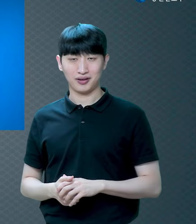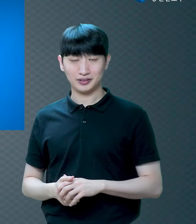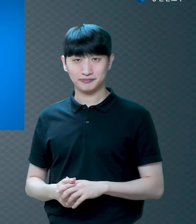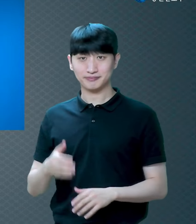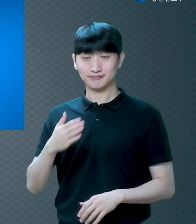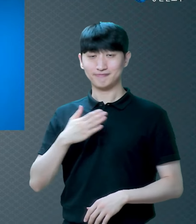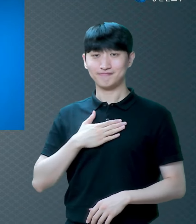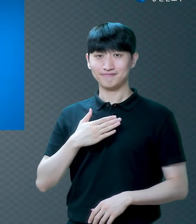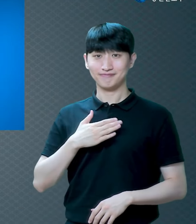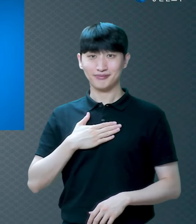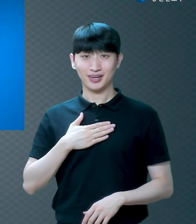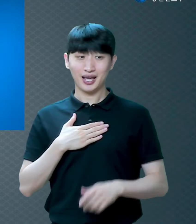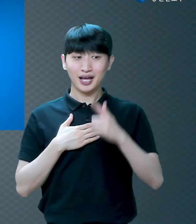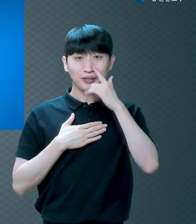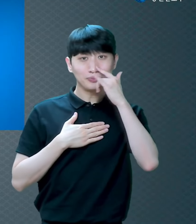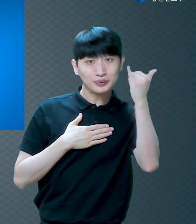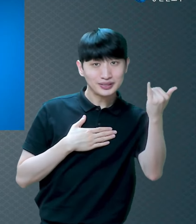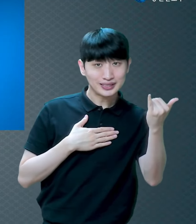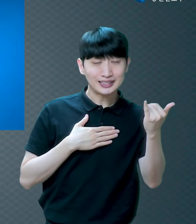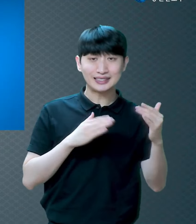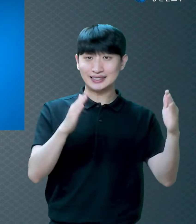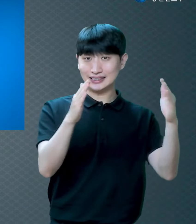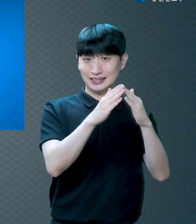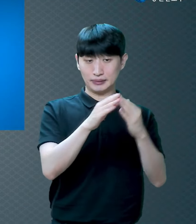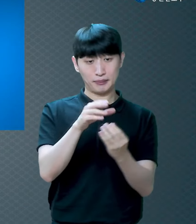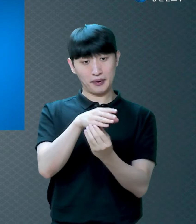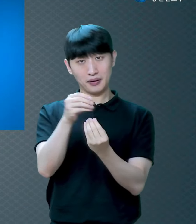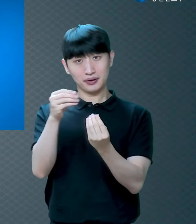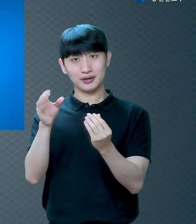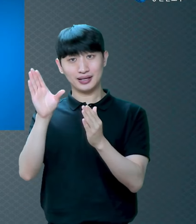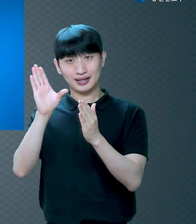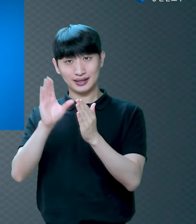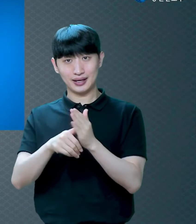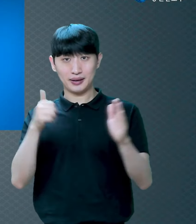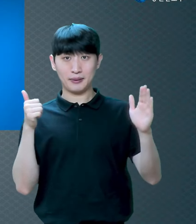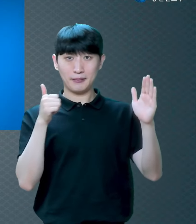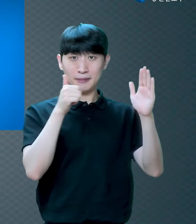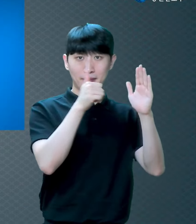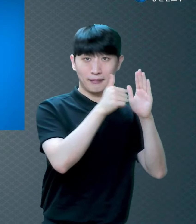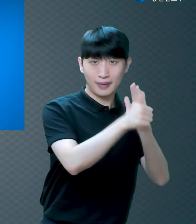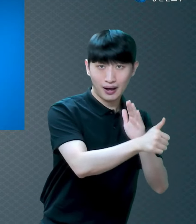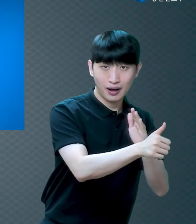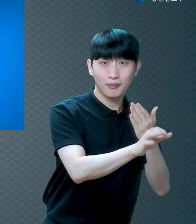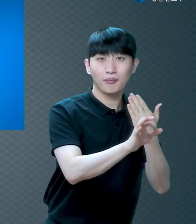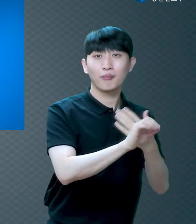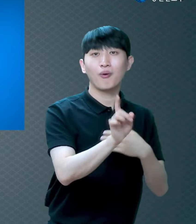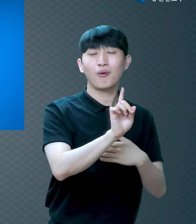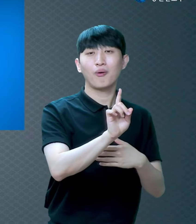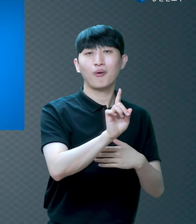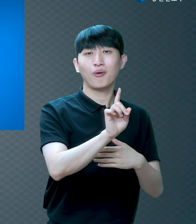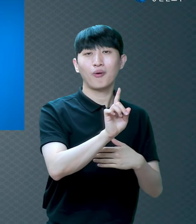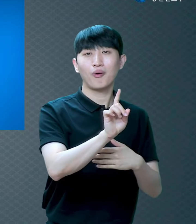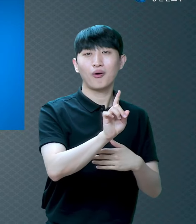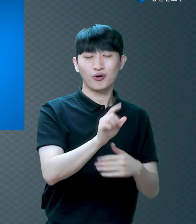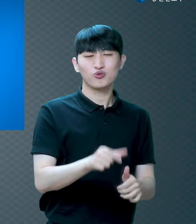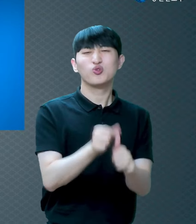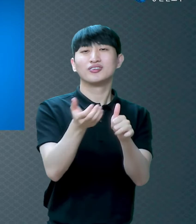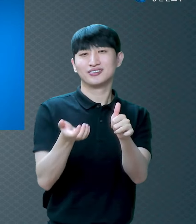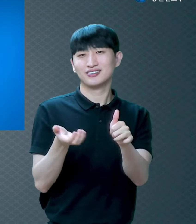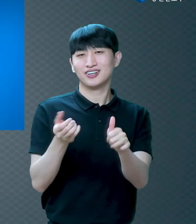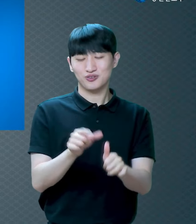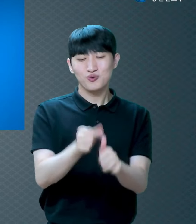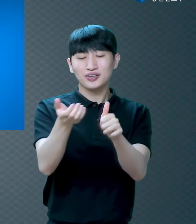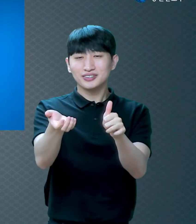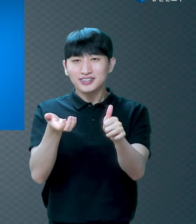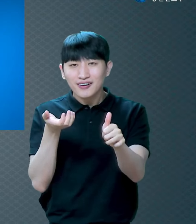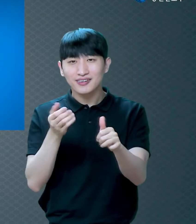부모님 집에 가면요 왔습니다 인사드리고 그때부터 없어요 친구들 만나야 되니까